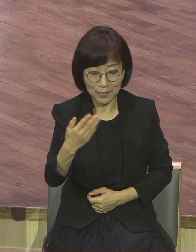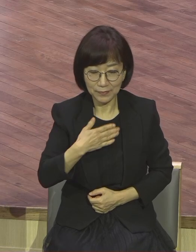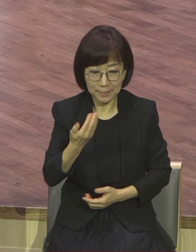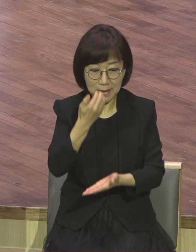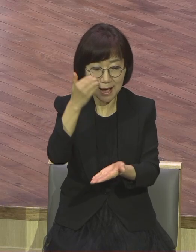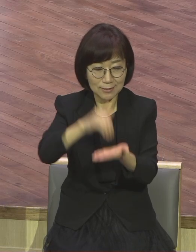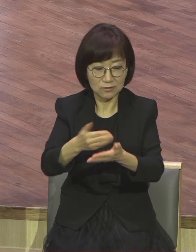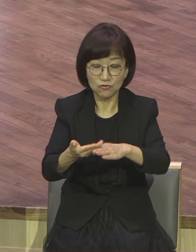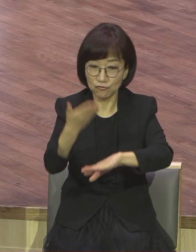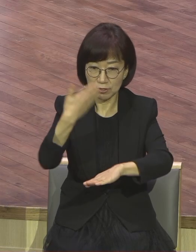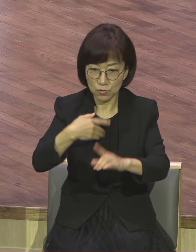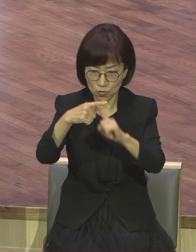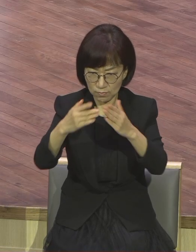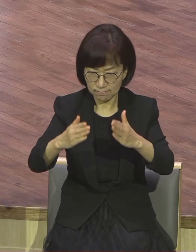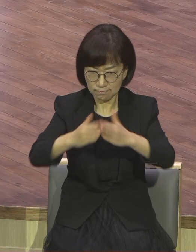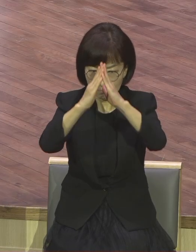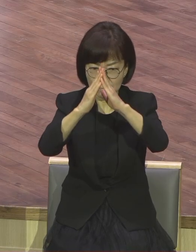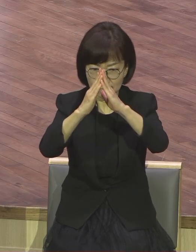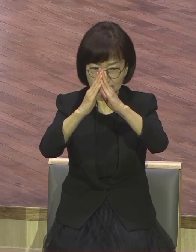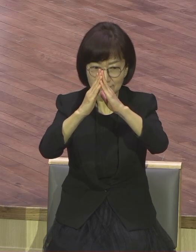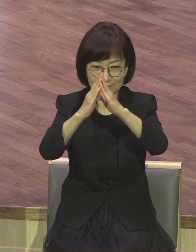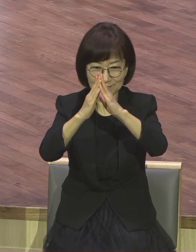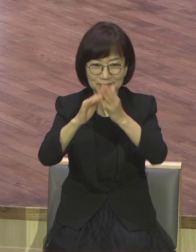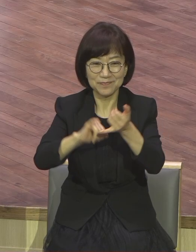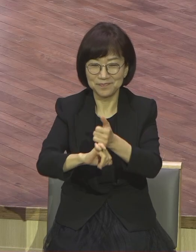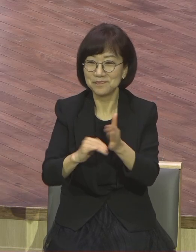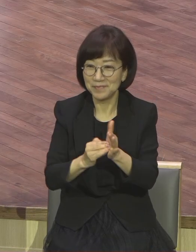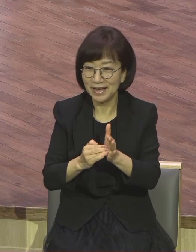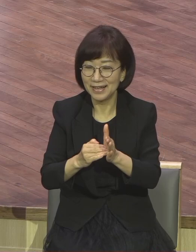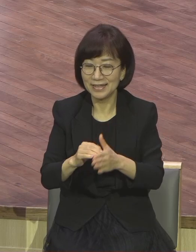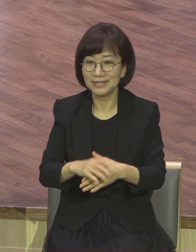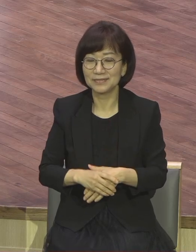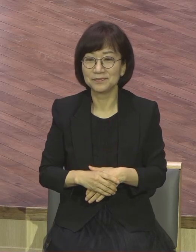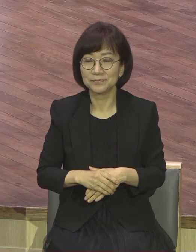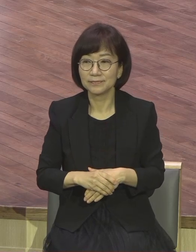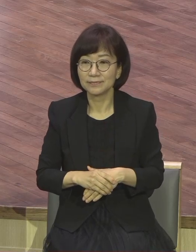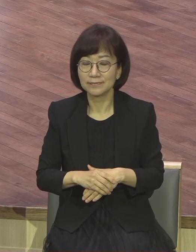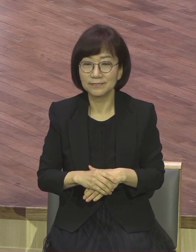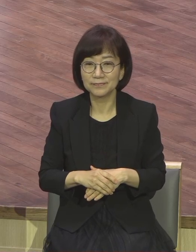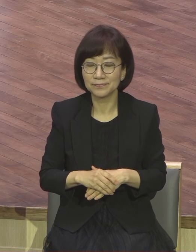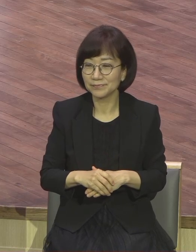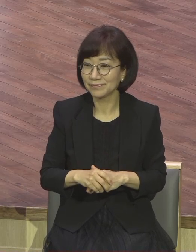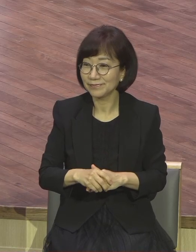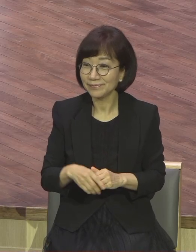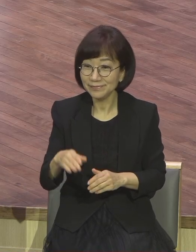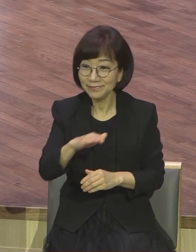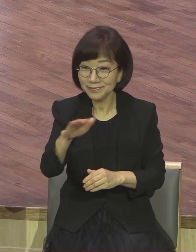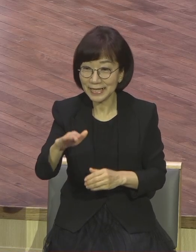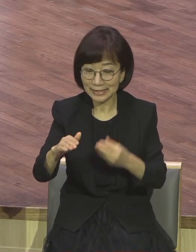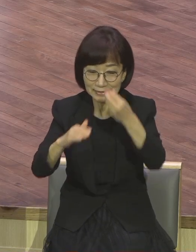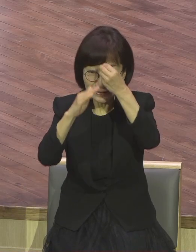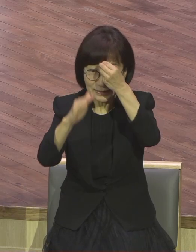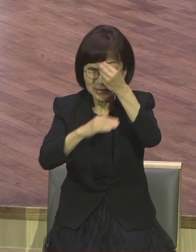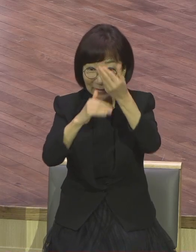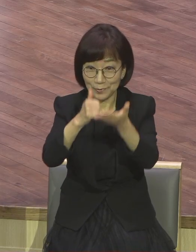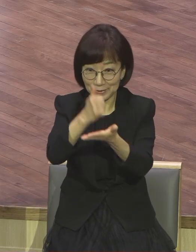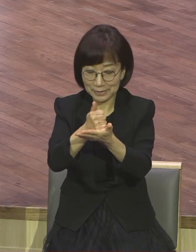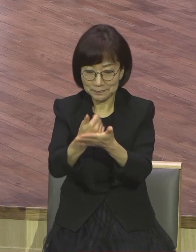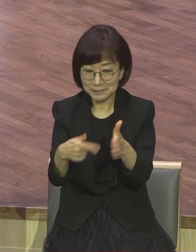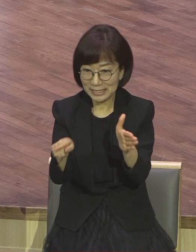어느 성도가 안 무너지느냐 어느 성도가 일심정심지속으로 신앙이 성장하느냐